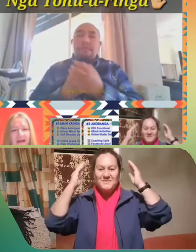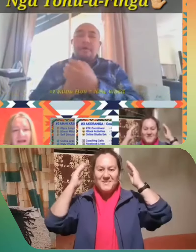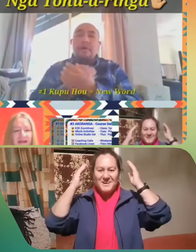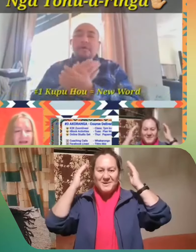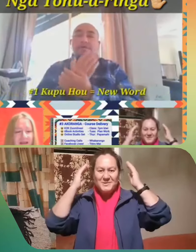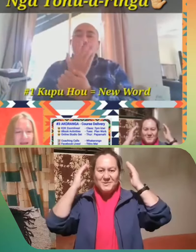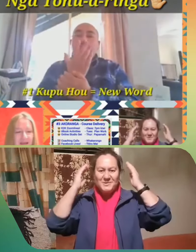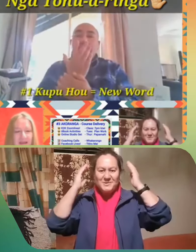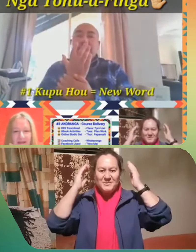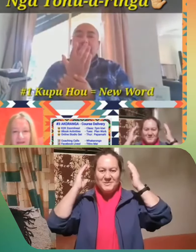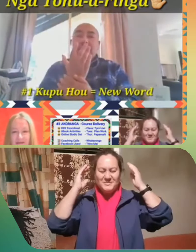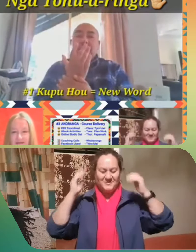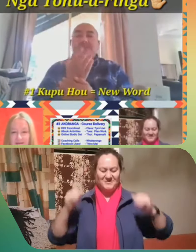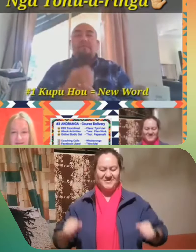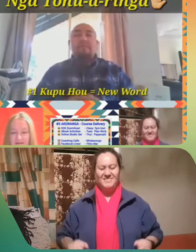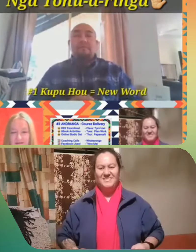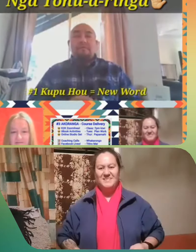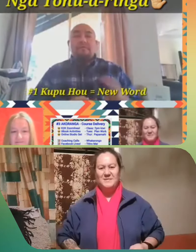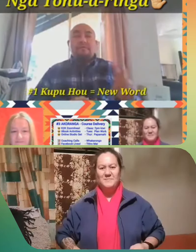Whakarongo.